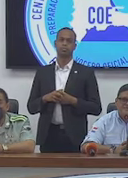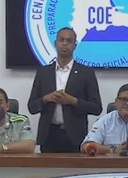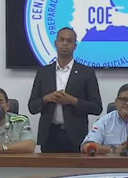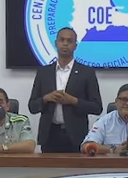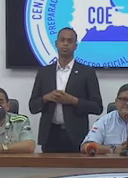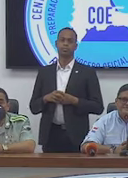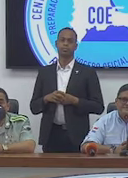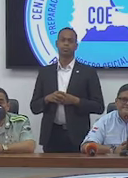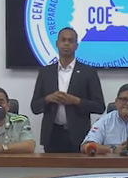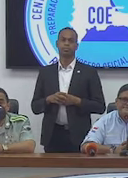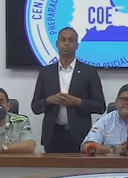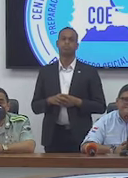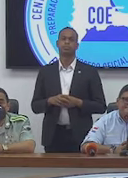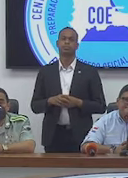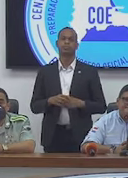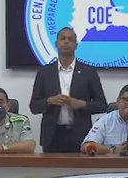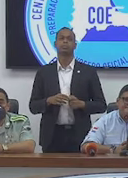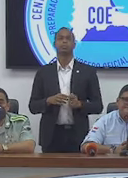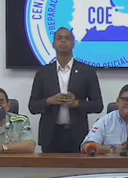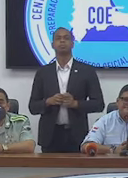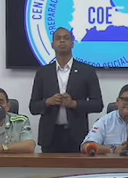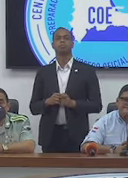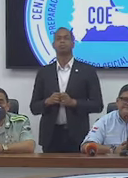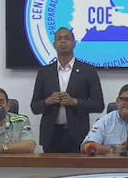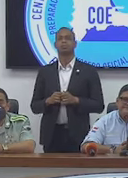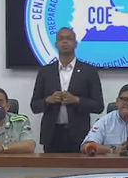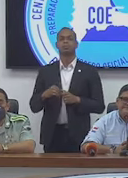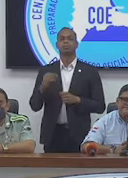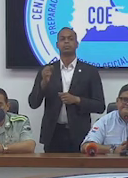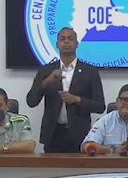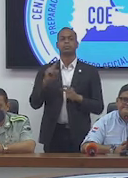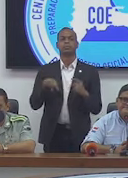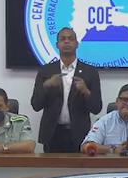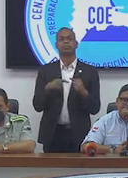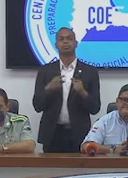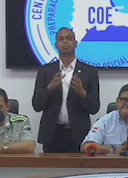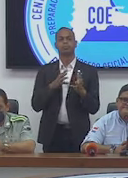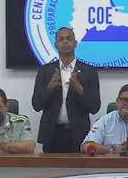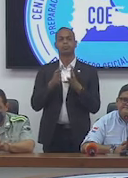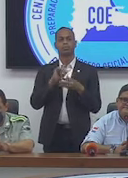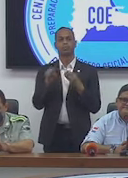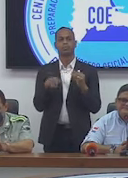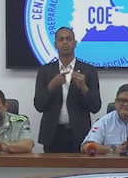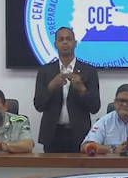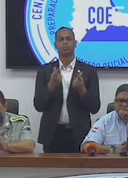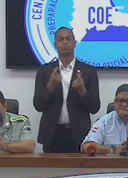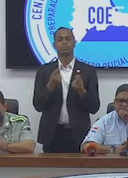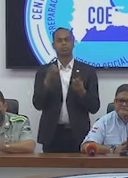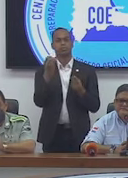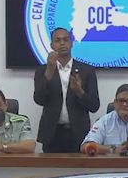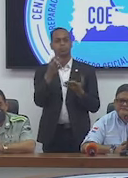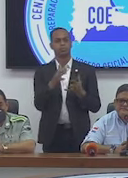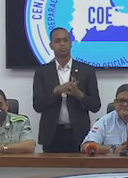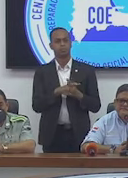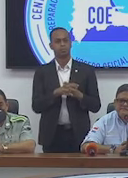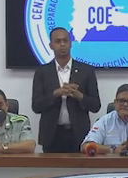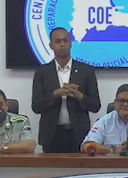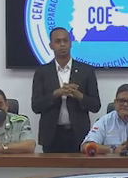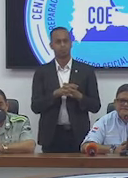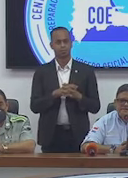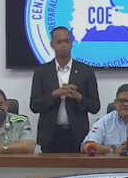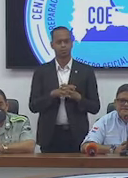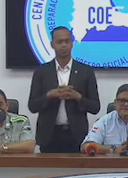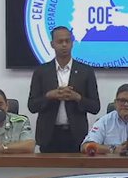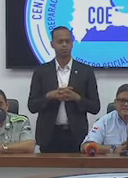Yamalía Rosario, sí. Cuando hablaba de que se han hecho fiscalizaciones a través del uso de